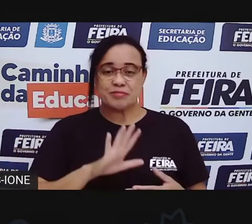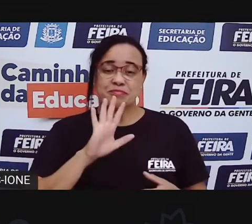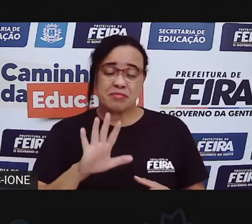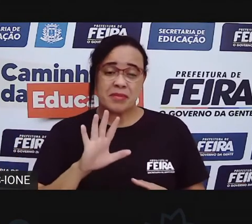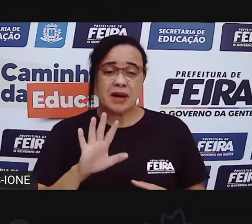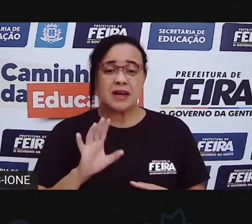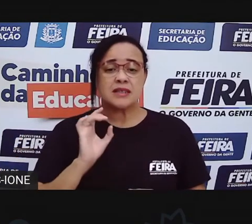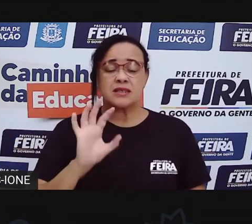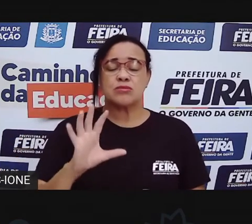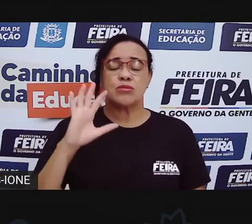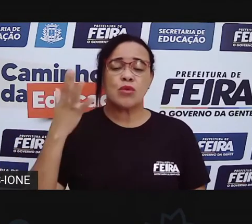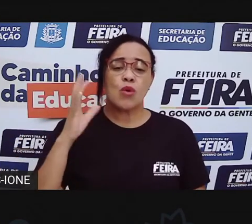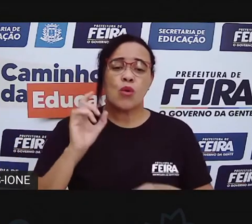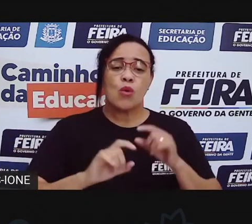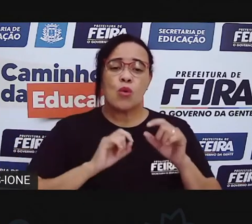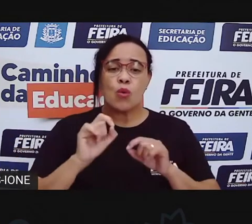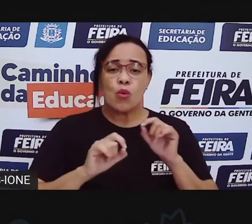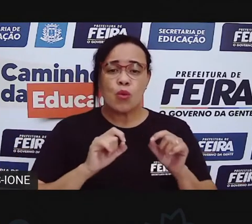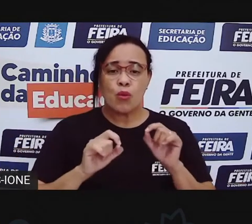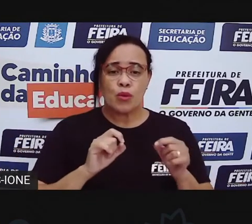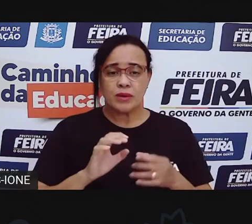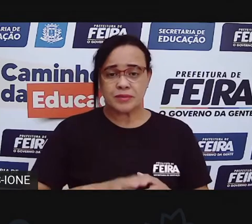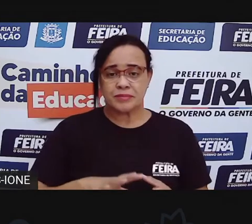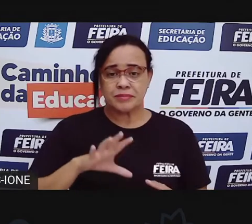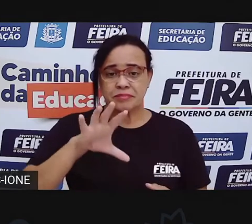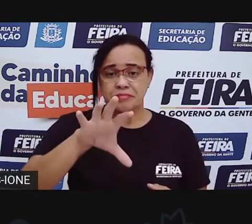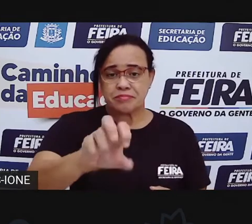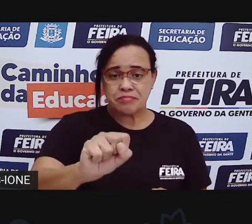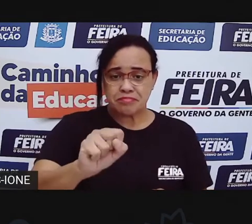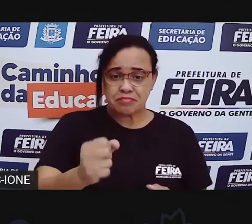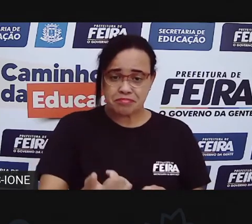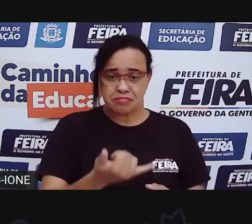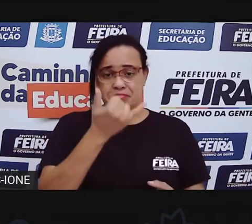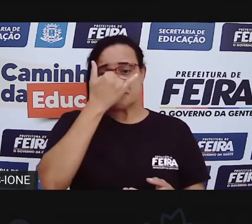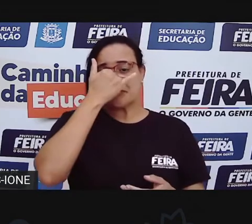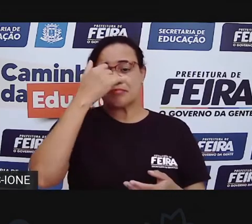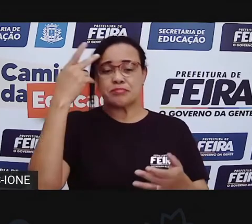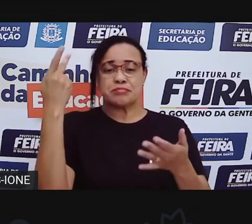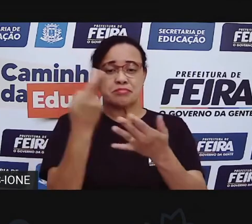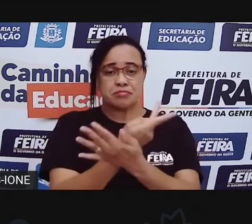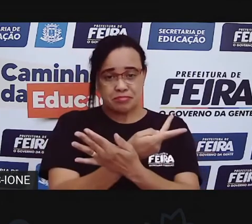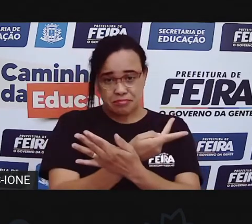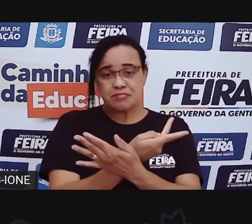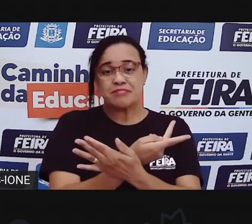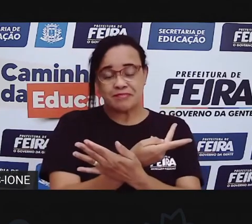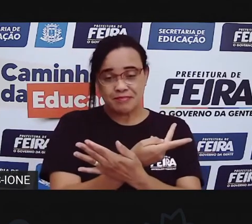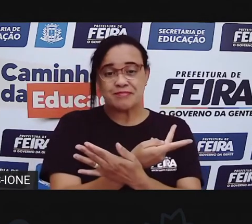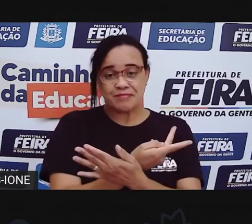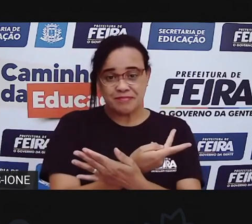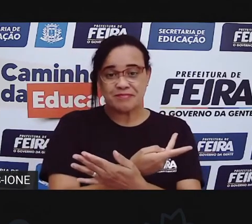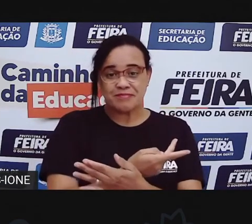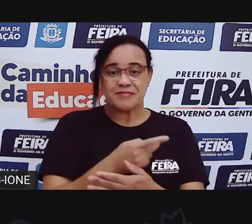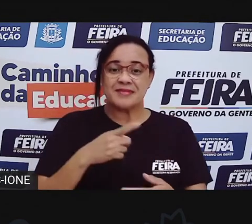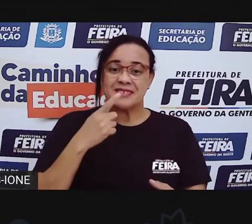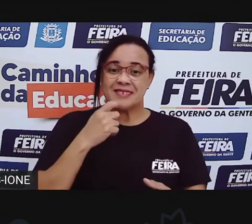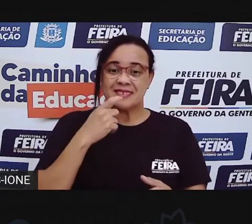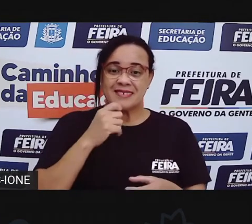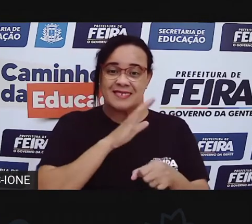aconteceu? Não. Eu não peguei caqui. Pegou o quê? Tomate!